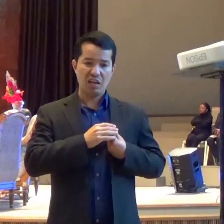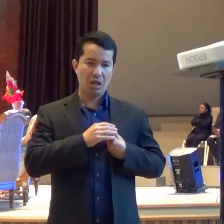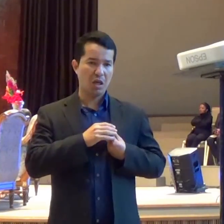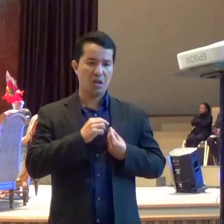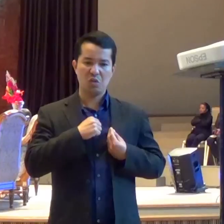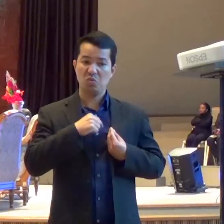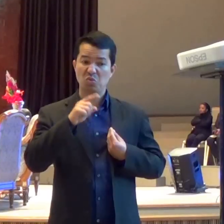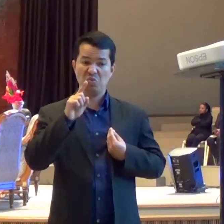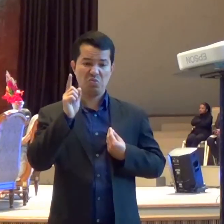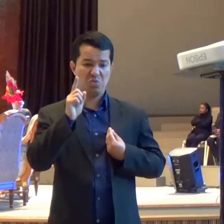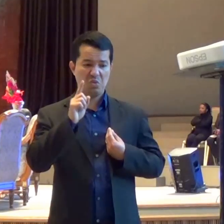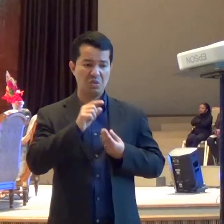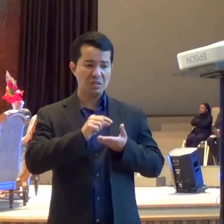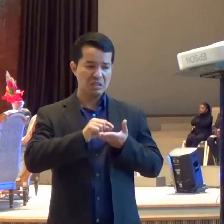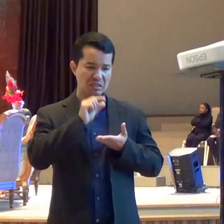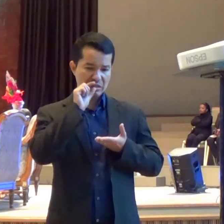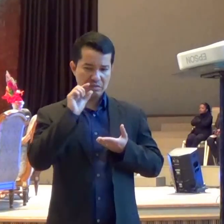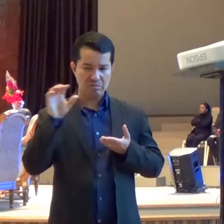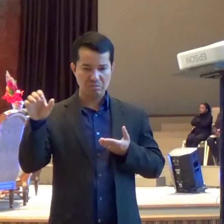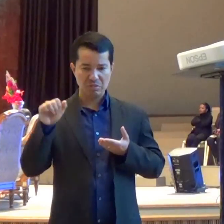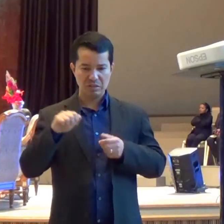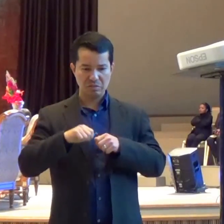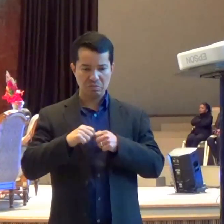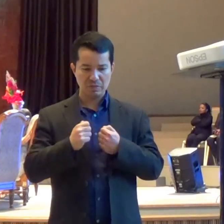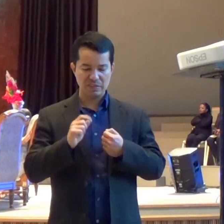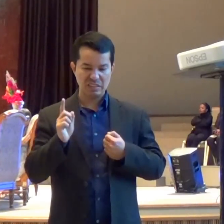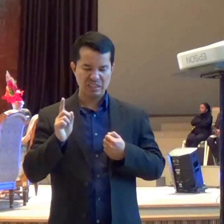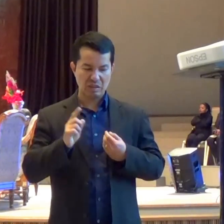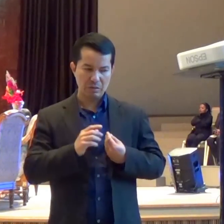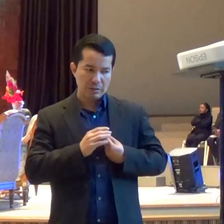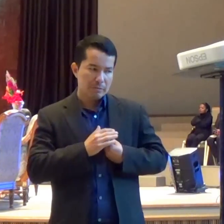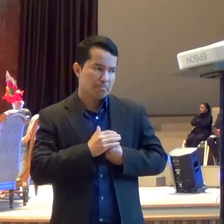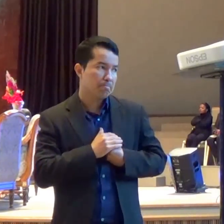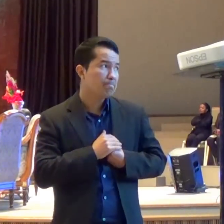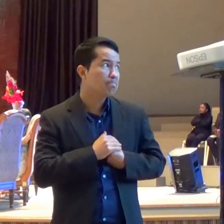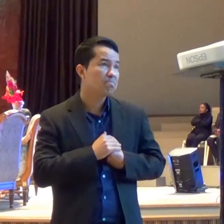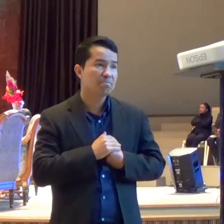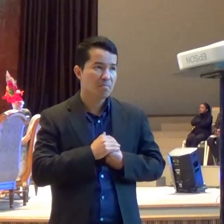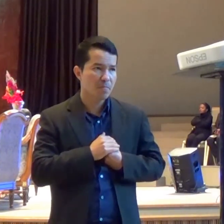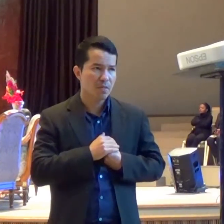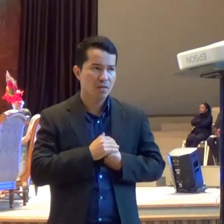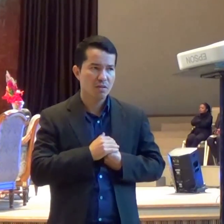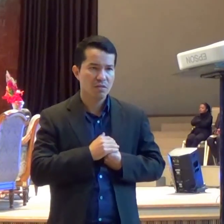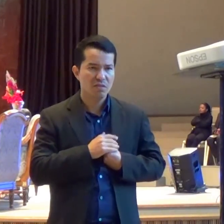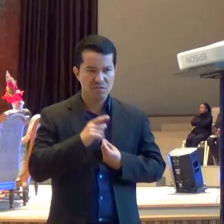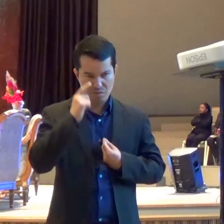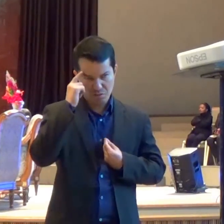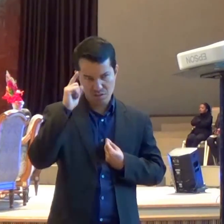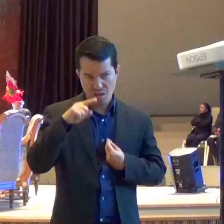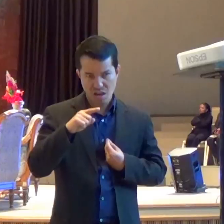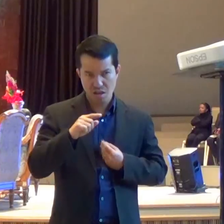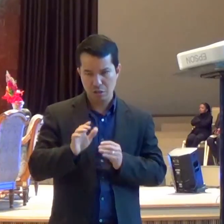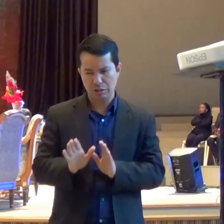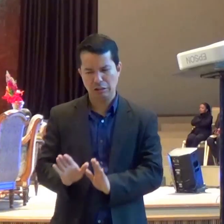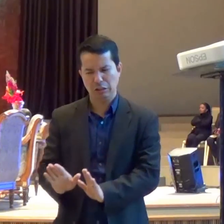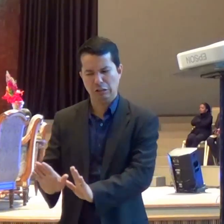pão Porque as vezes A gente acha Que se a gente Se autopunir Está tudo bem Mas não é isso